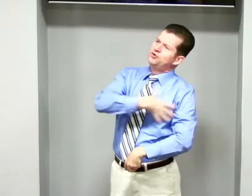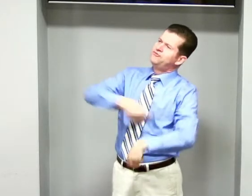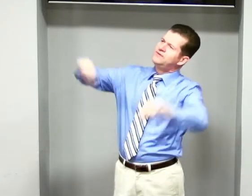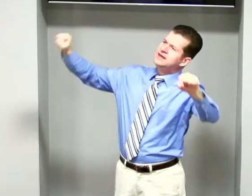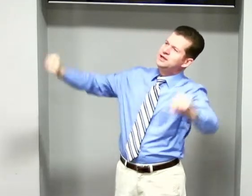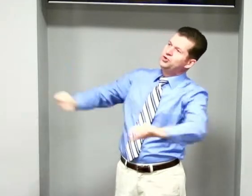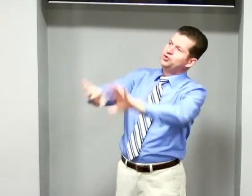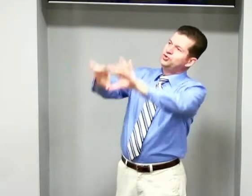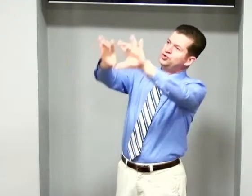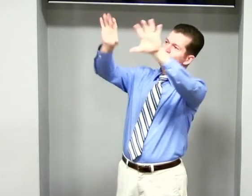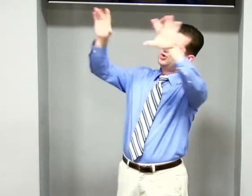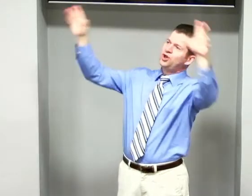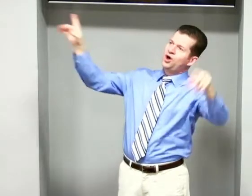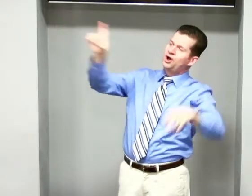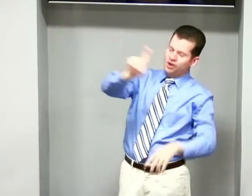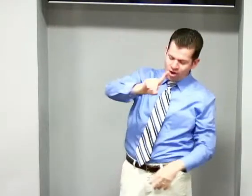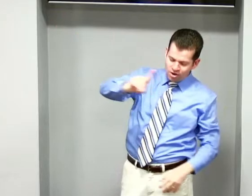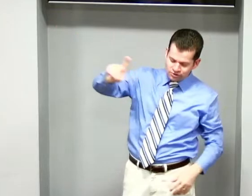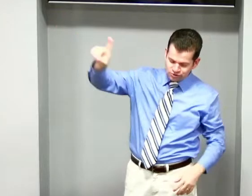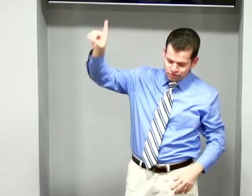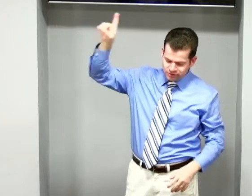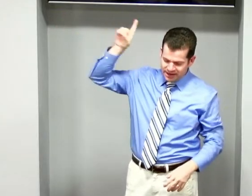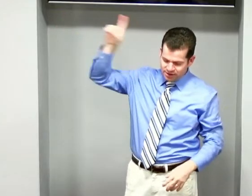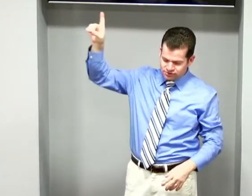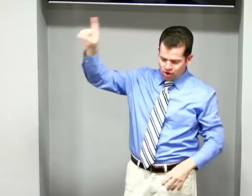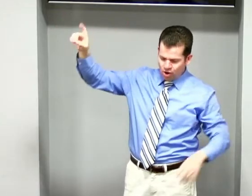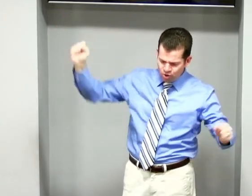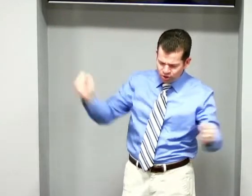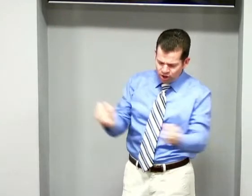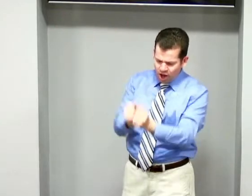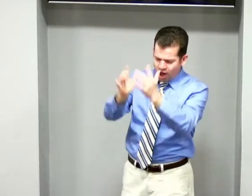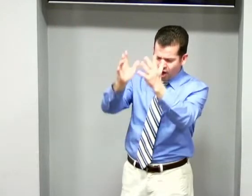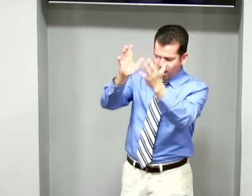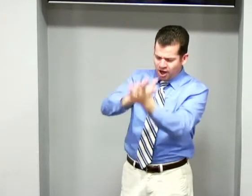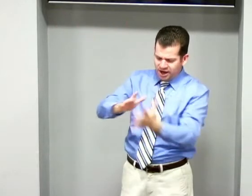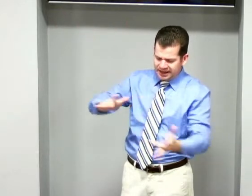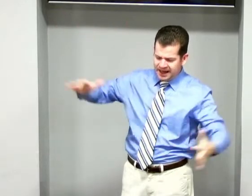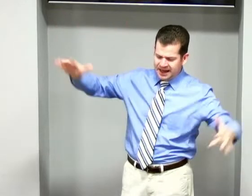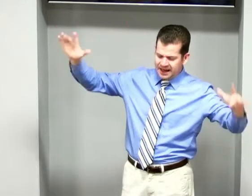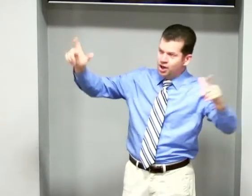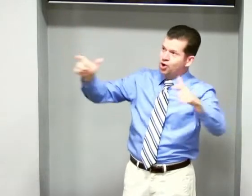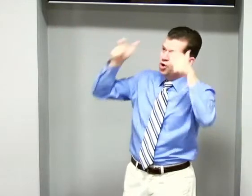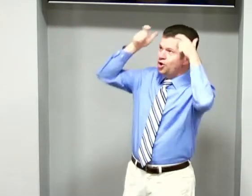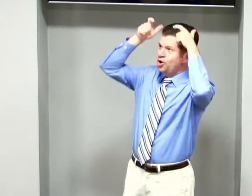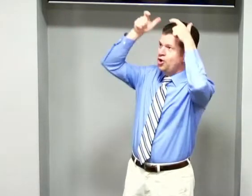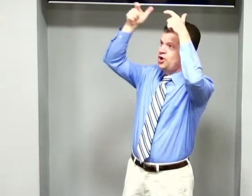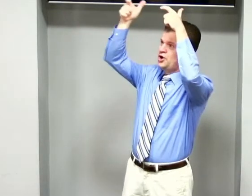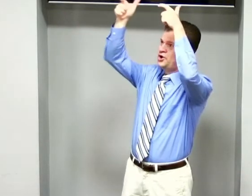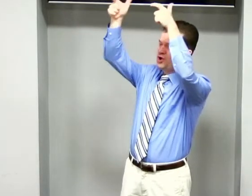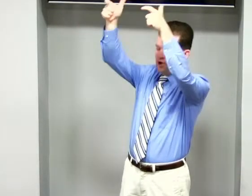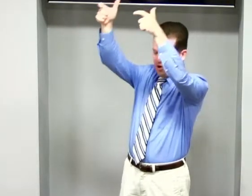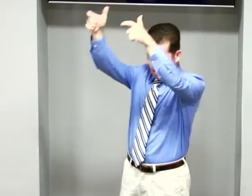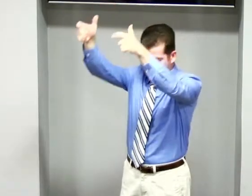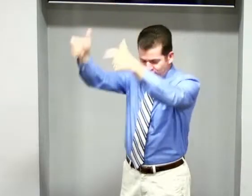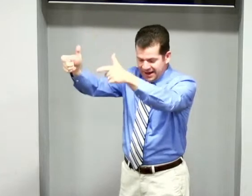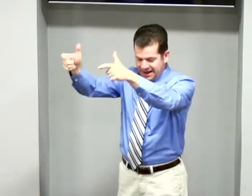Filho do Glorioso Deus, com glória coroai.